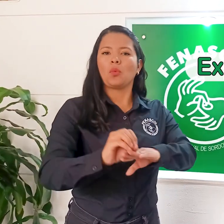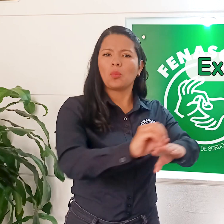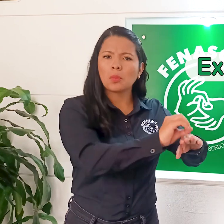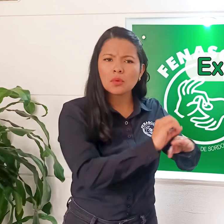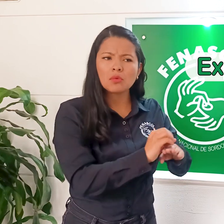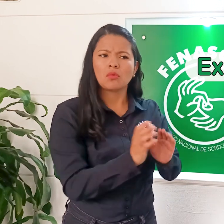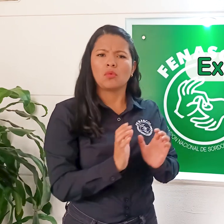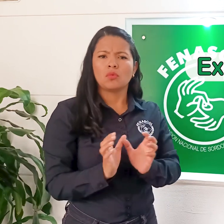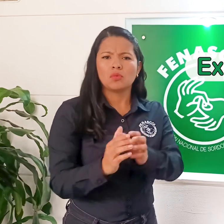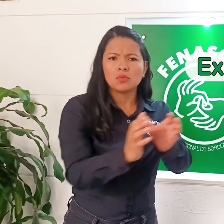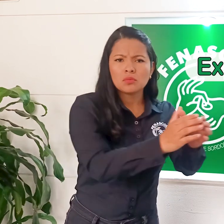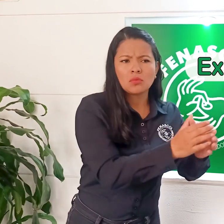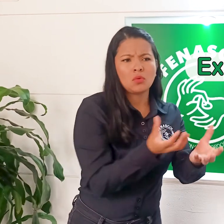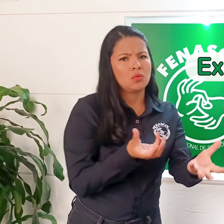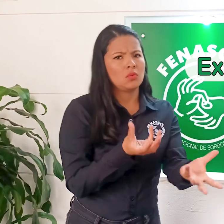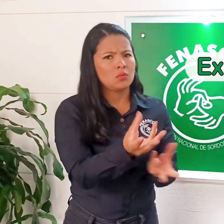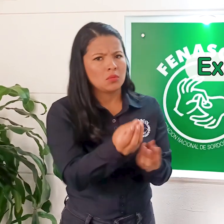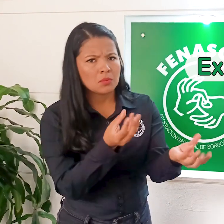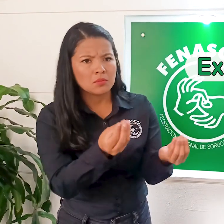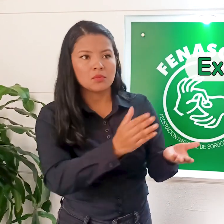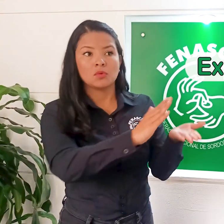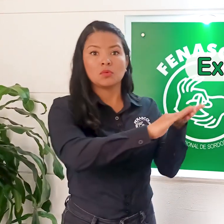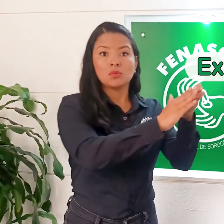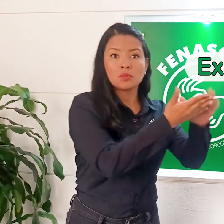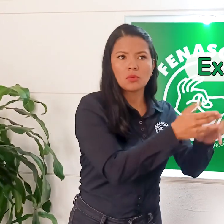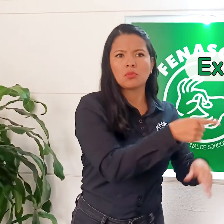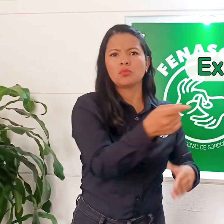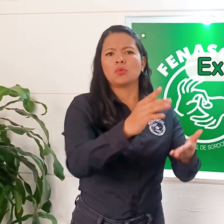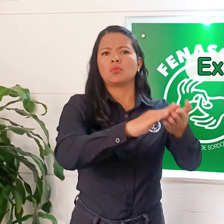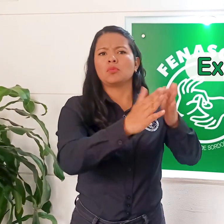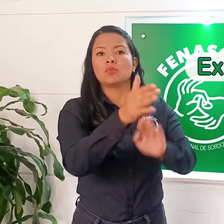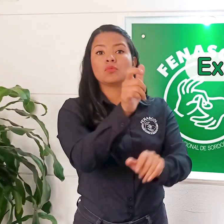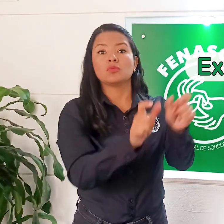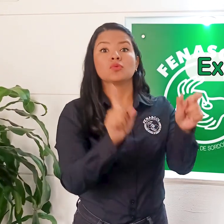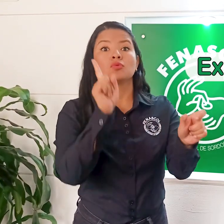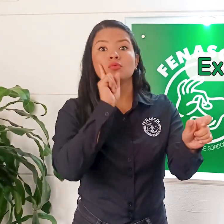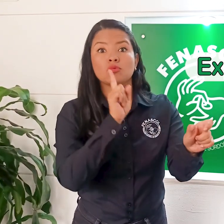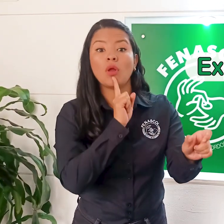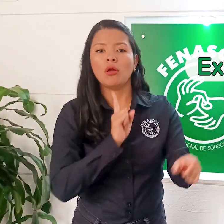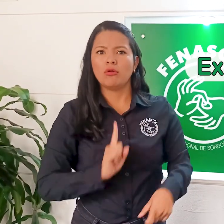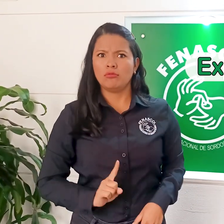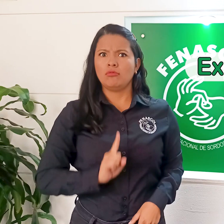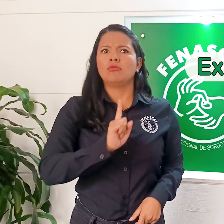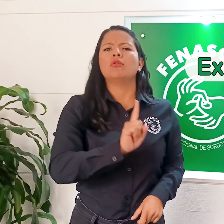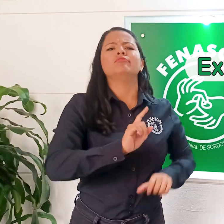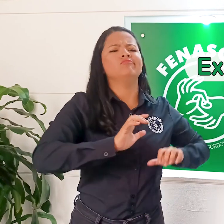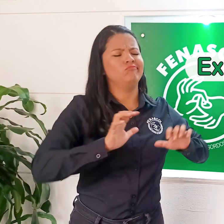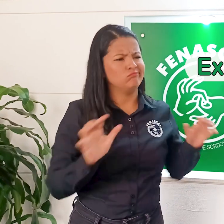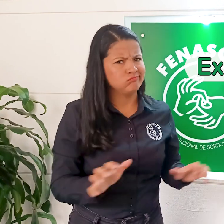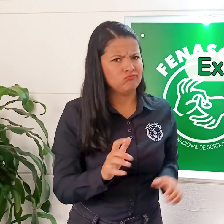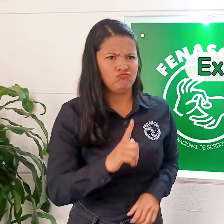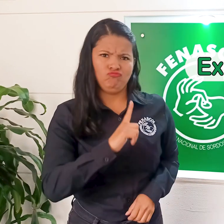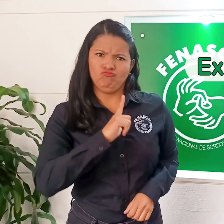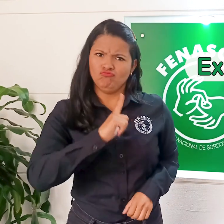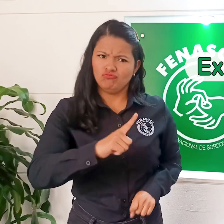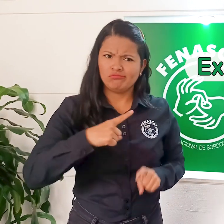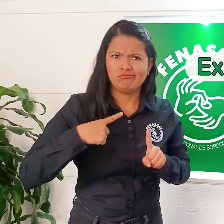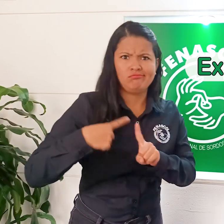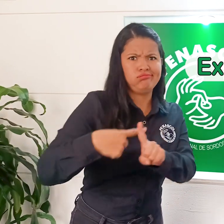personas En acciones de movilización política, comunitaria o dentro de la misma comunidad sorda Gestiones de